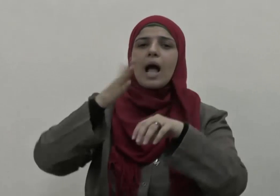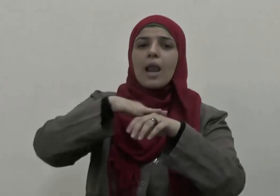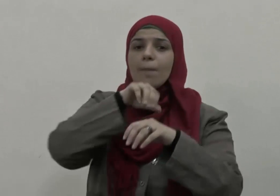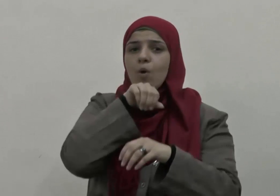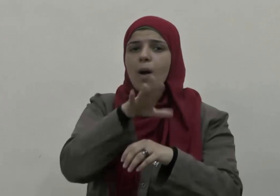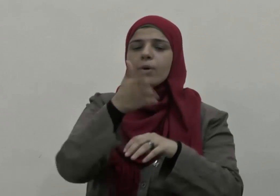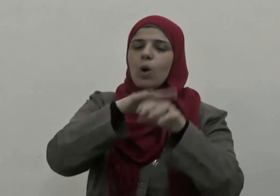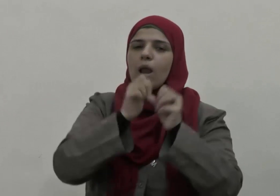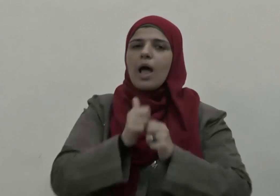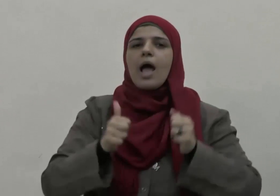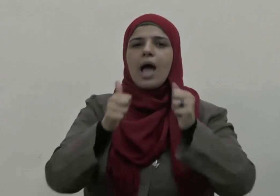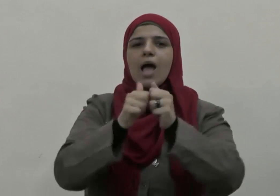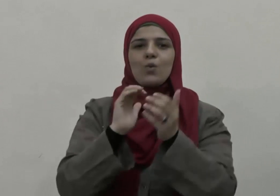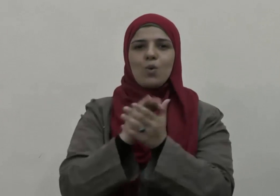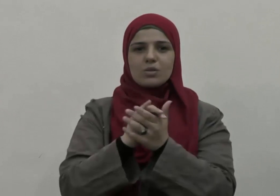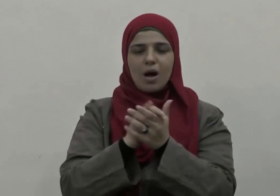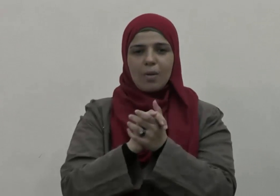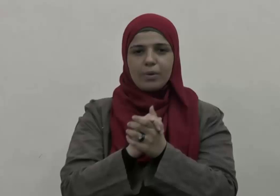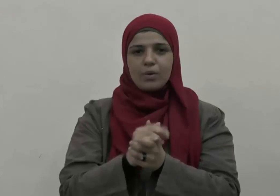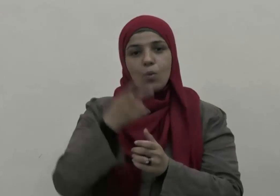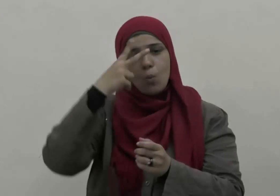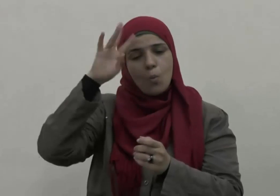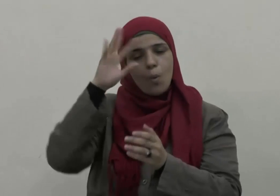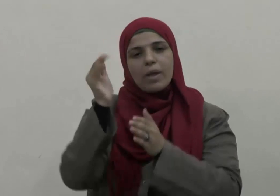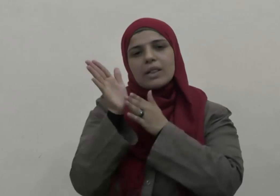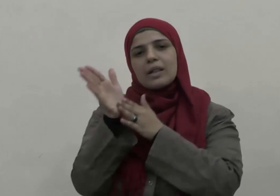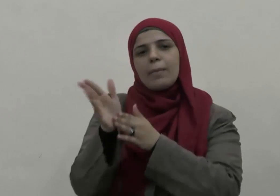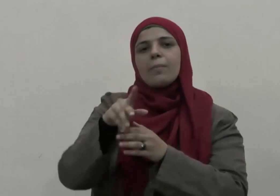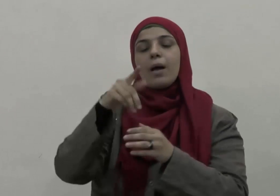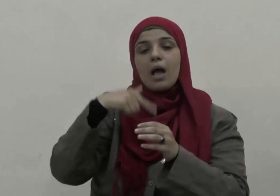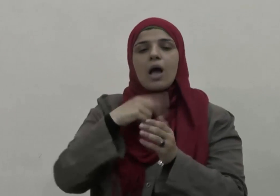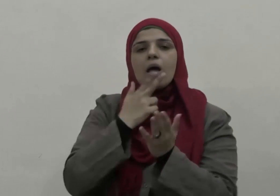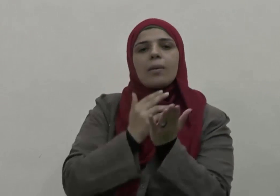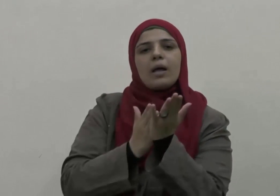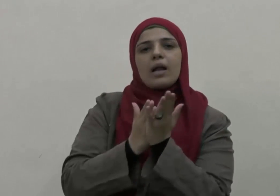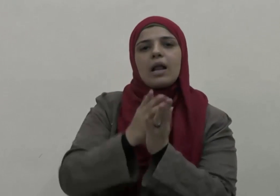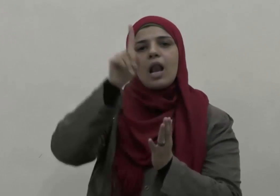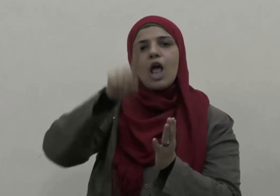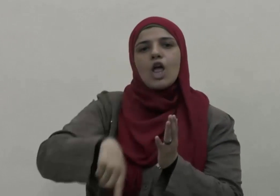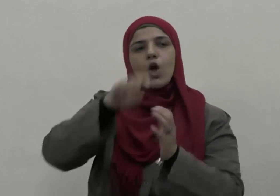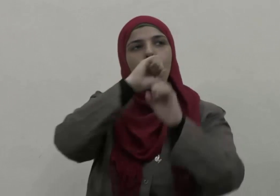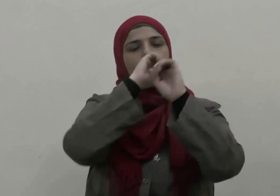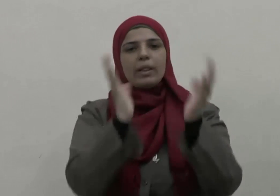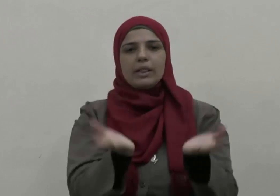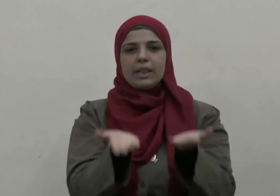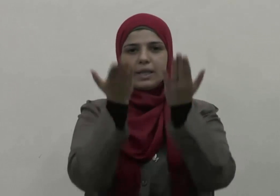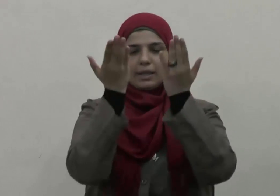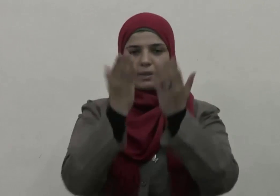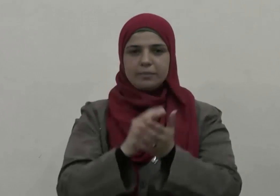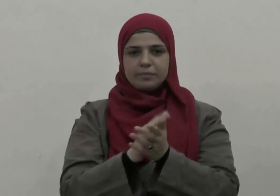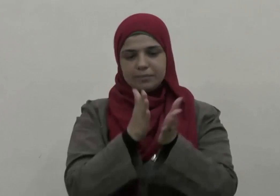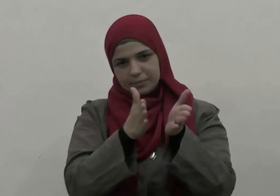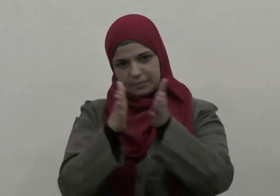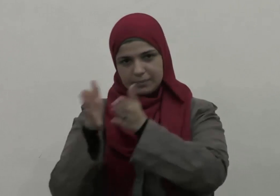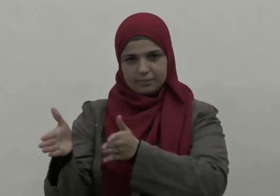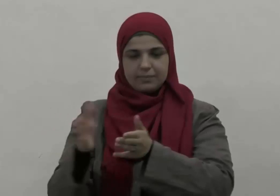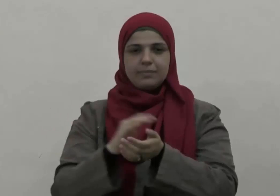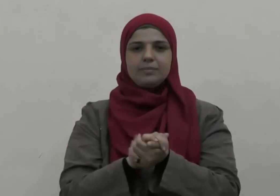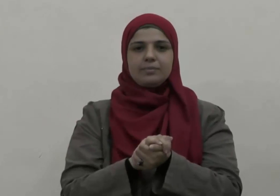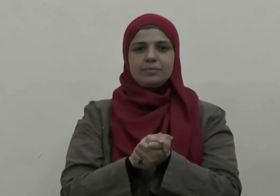وبارِك عليه وعلى آله وصحبه ومن تبعهم بإحسانٍ إلى يوم الدين وبعد